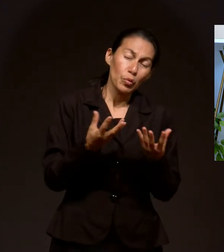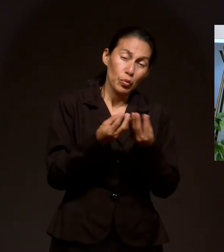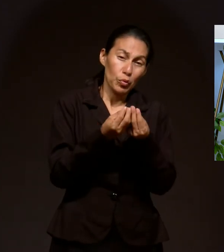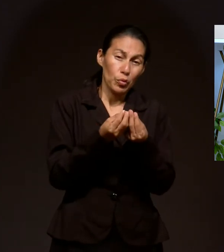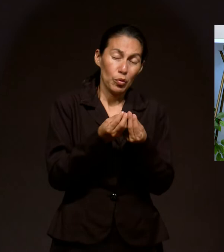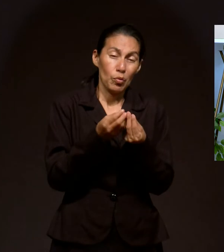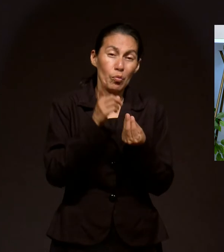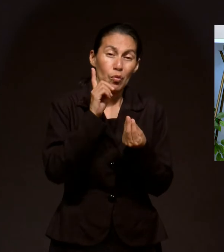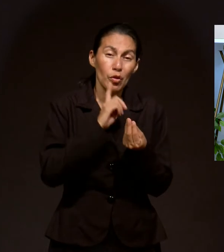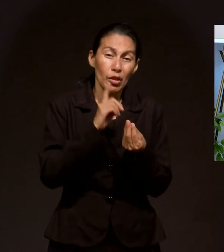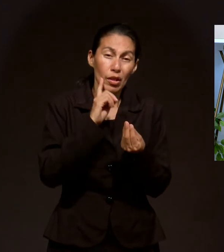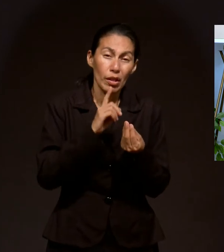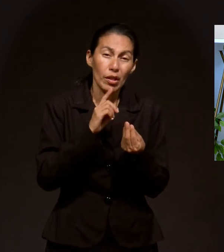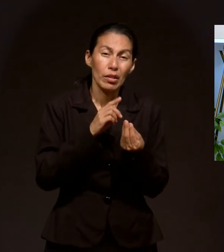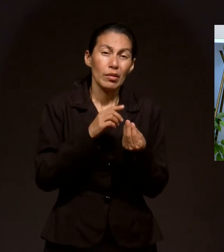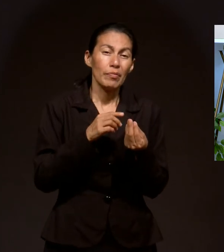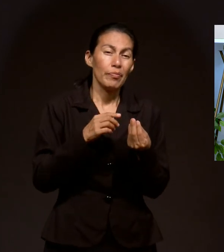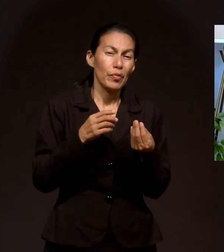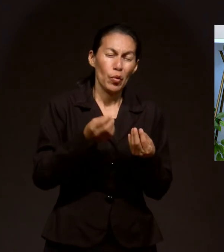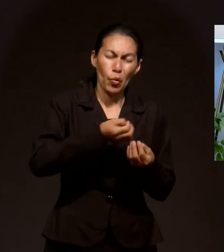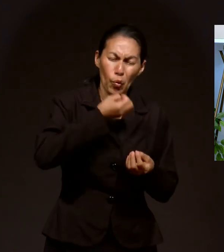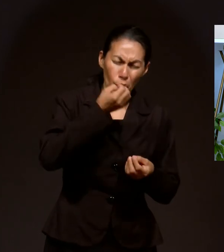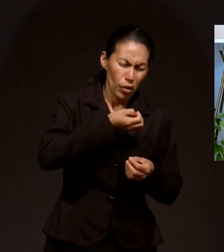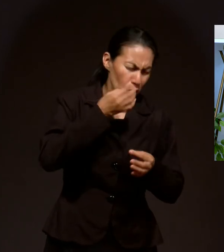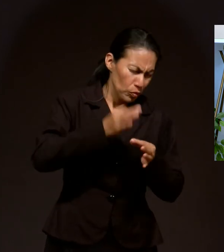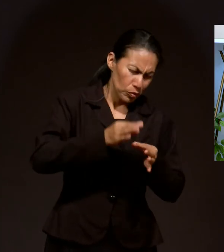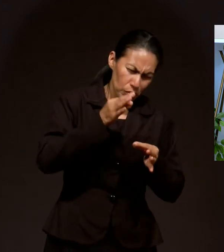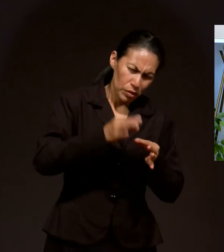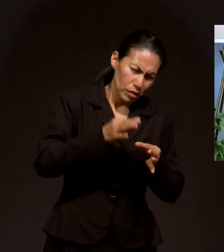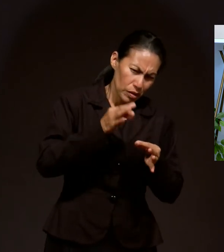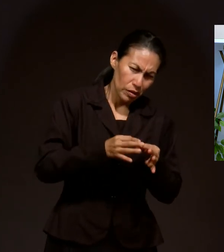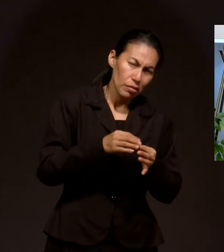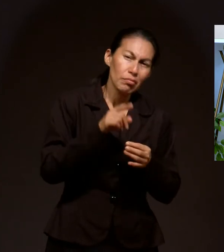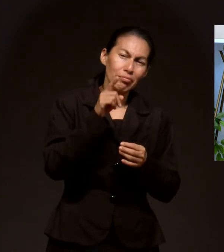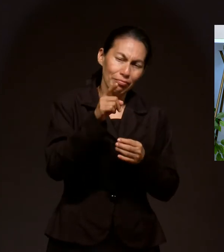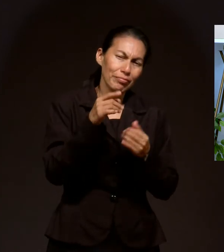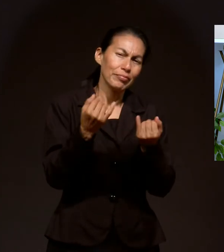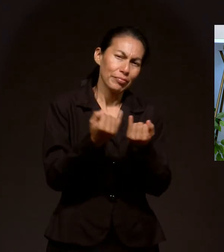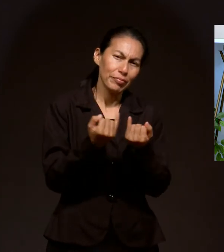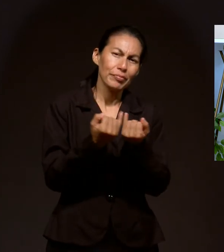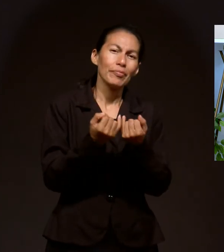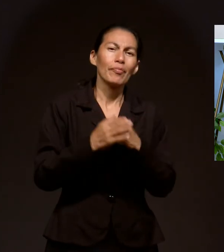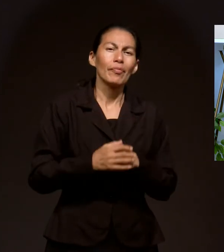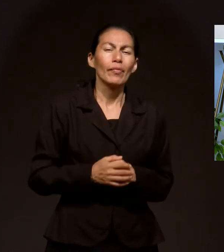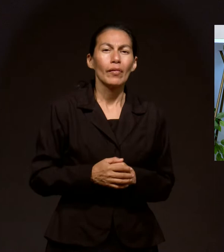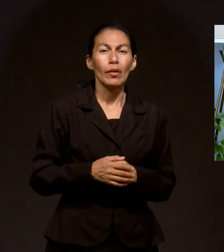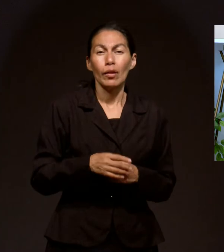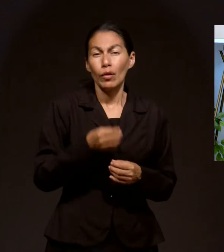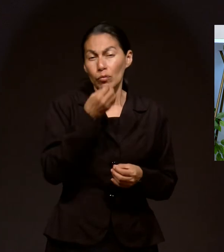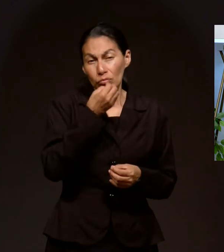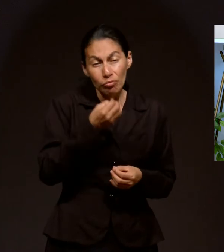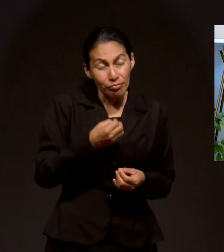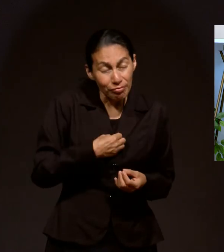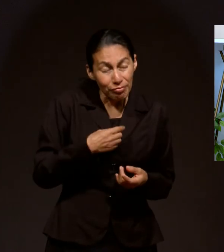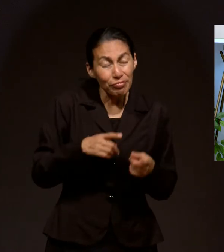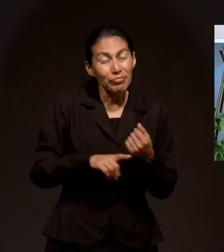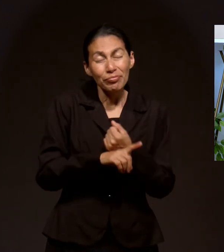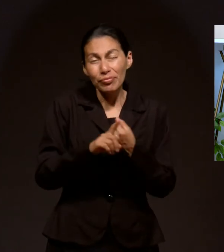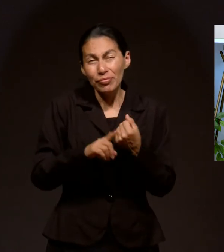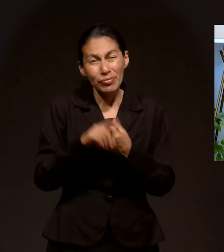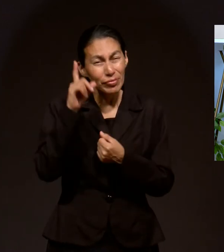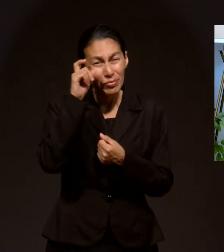nosotros, para que Dios glorifique su nombre en cualquier caso en que te encuentres.